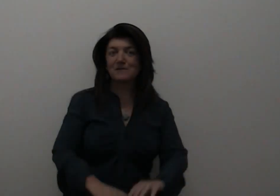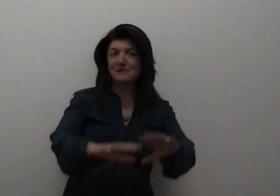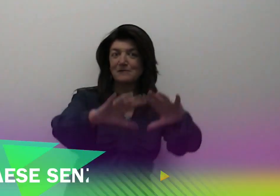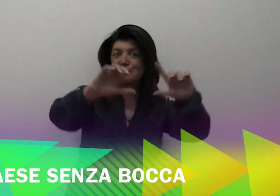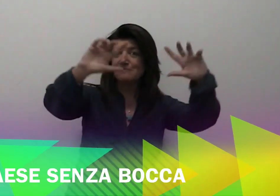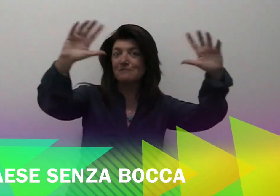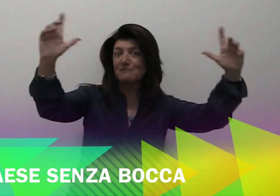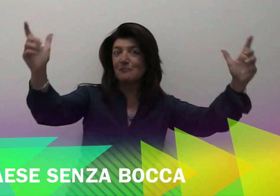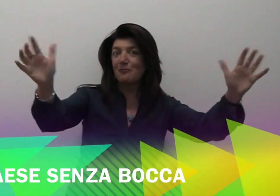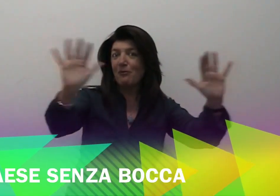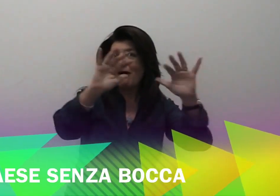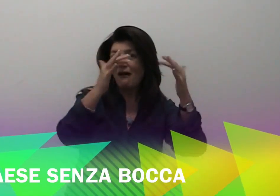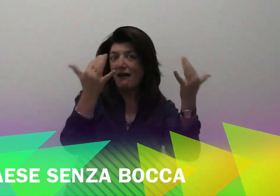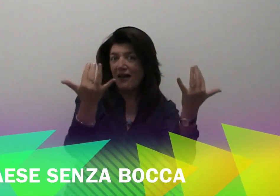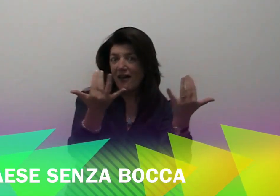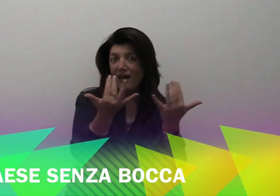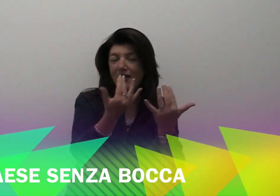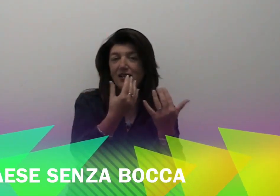Il paese senza bocca